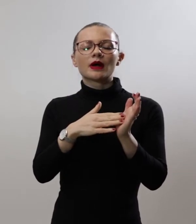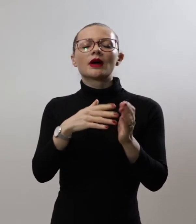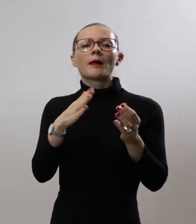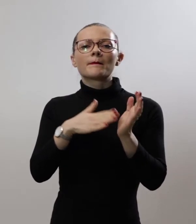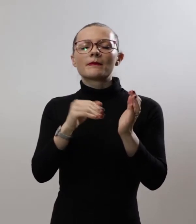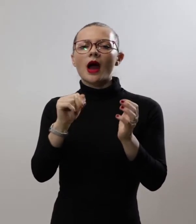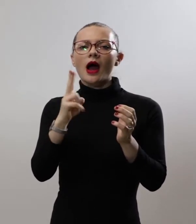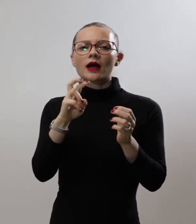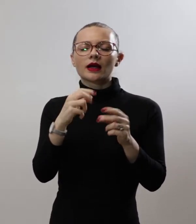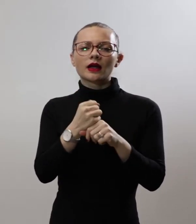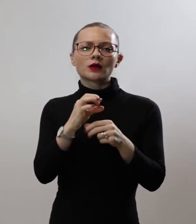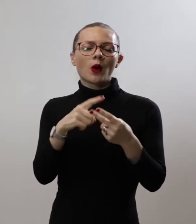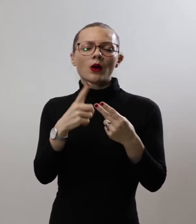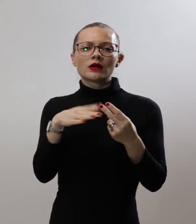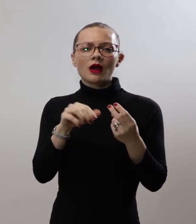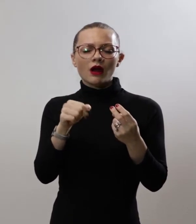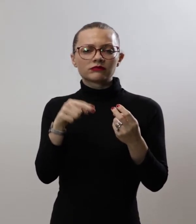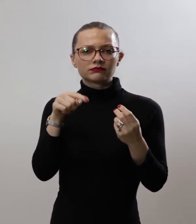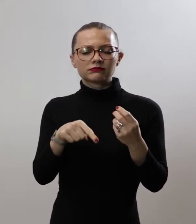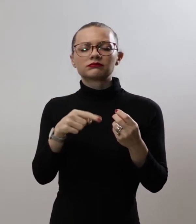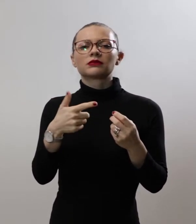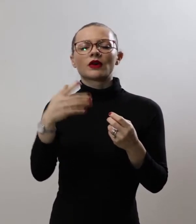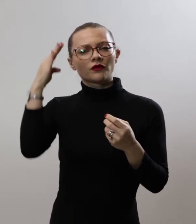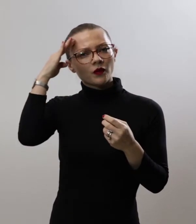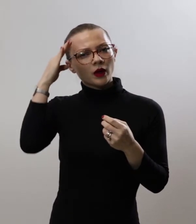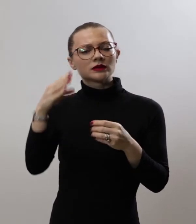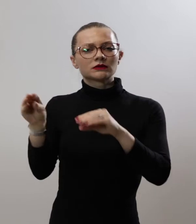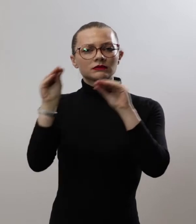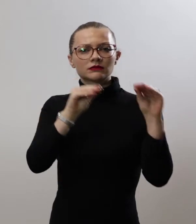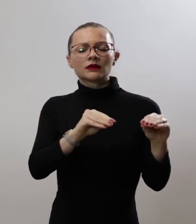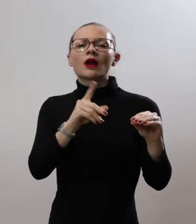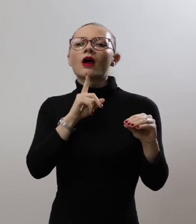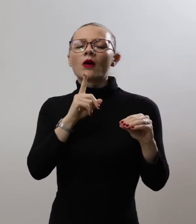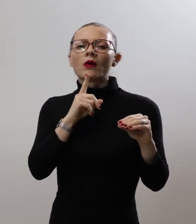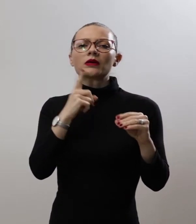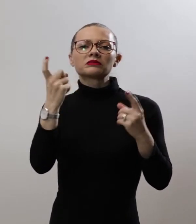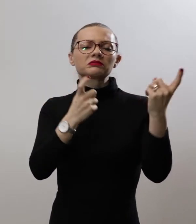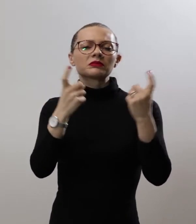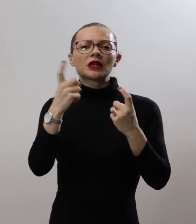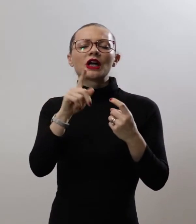Овде се населувале војници кои потекнувале од сите делови на римската империја